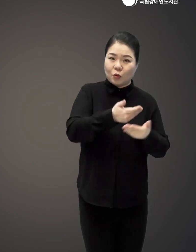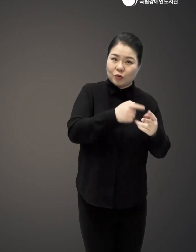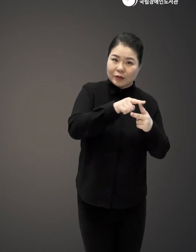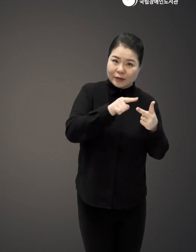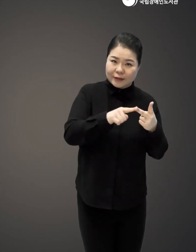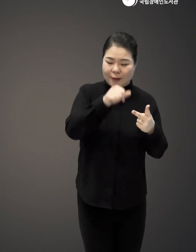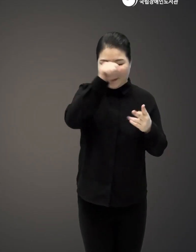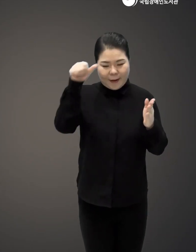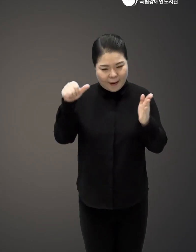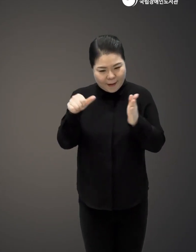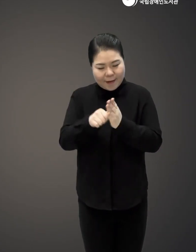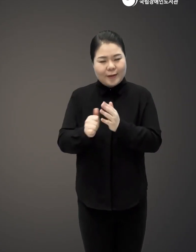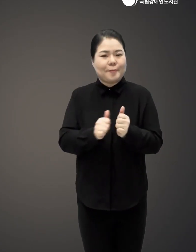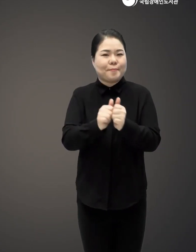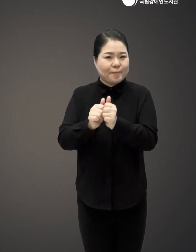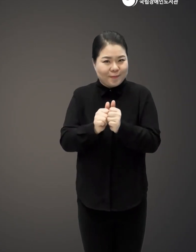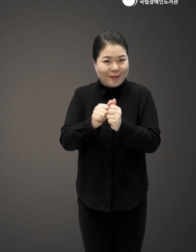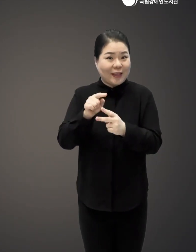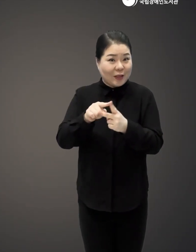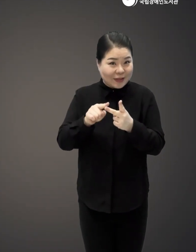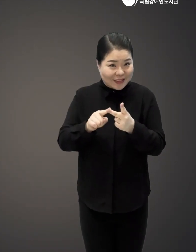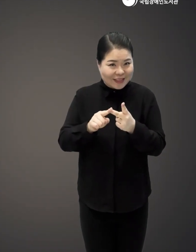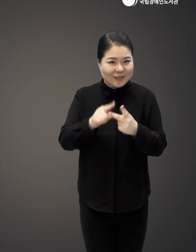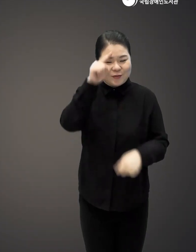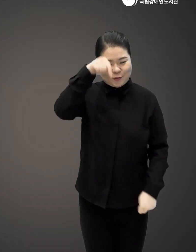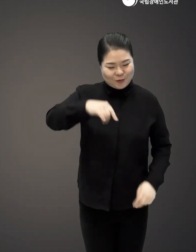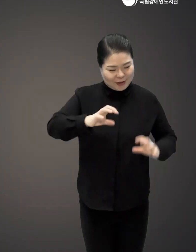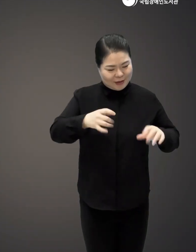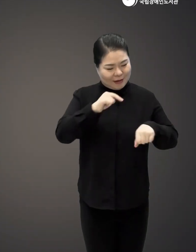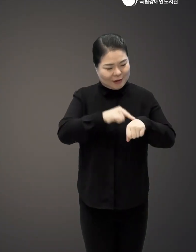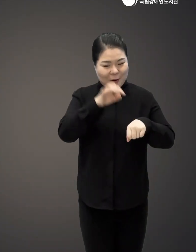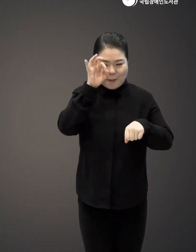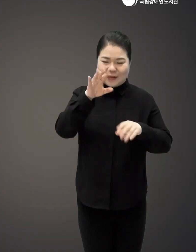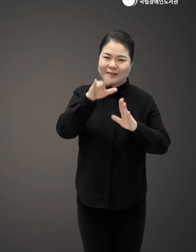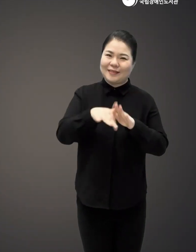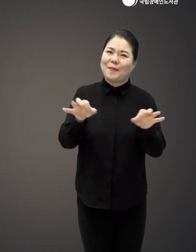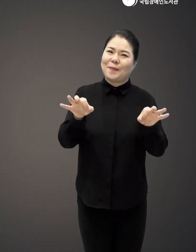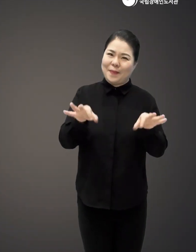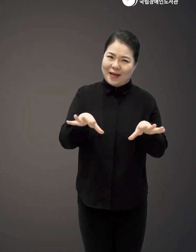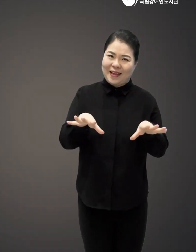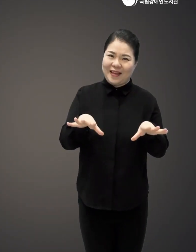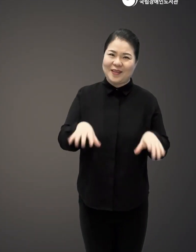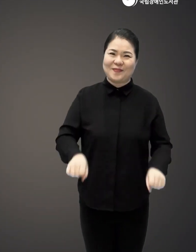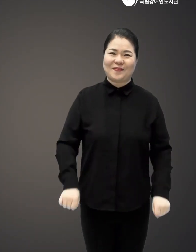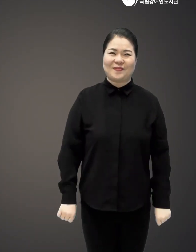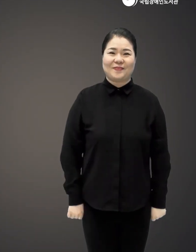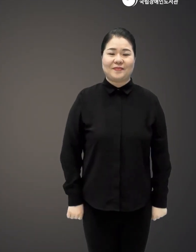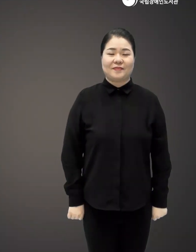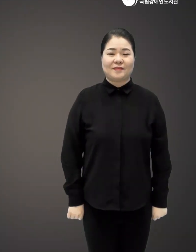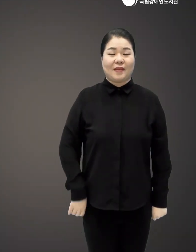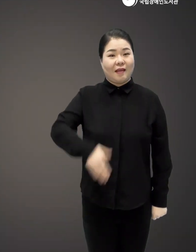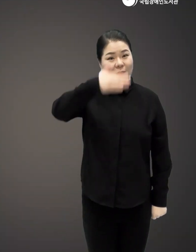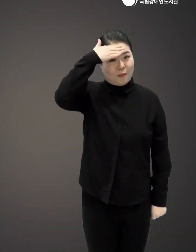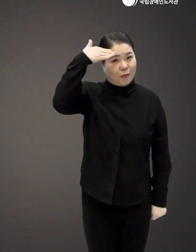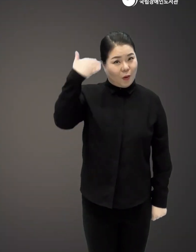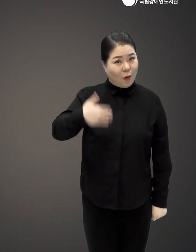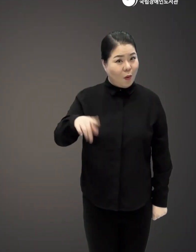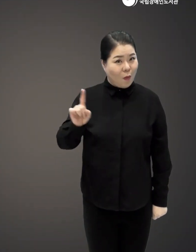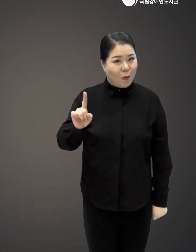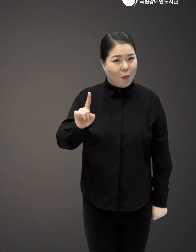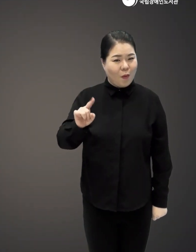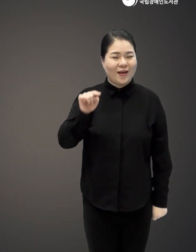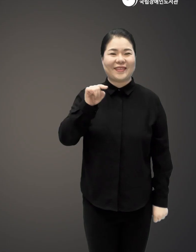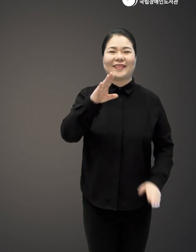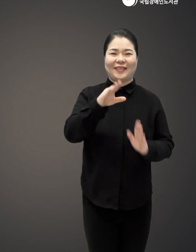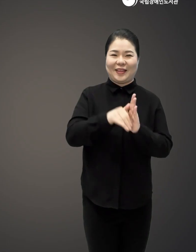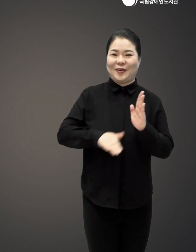평생에 걸친 반려든 우주의 시간을 생각하면 모두 한철이라는 것이고 다행인 것은